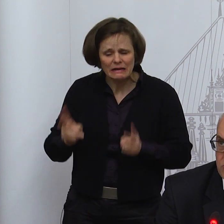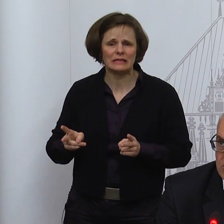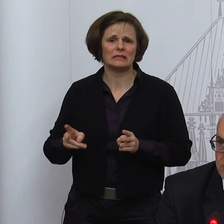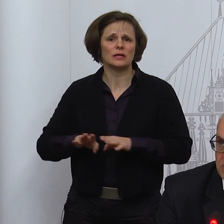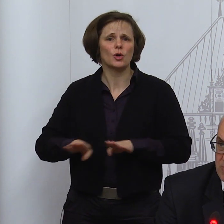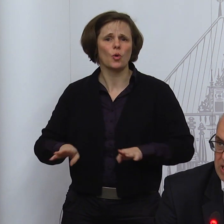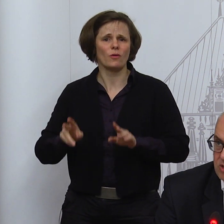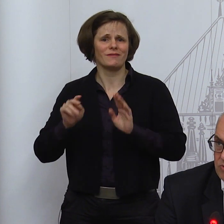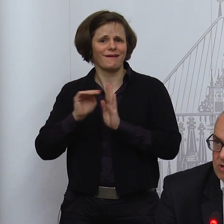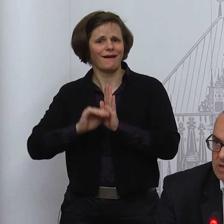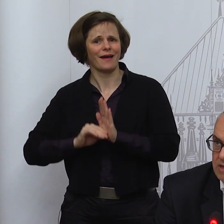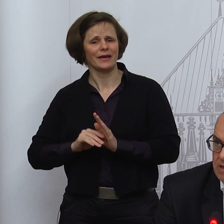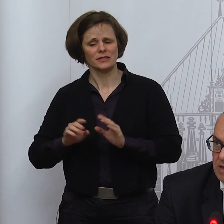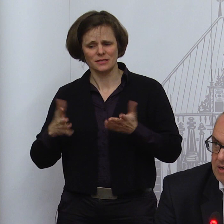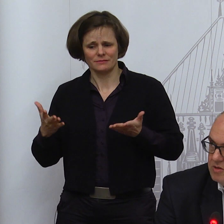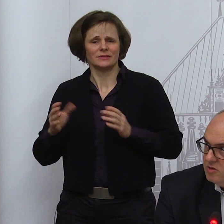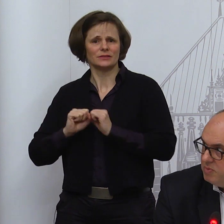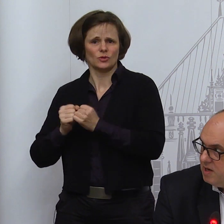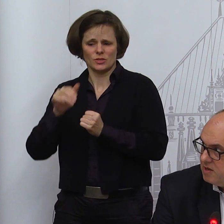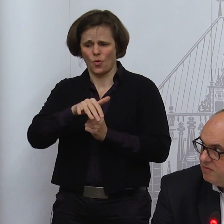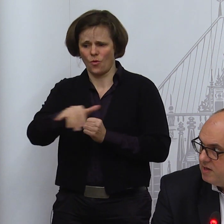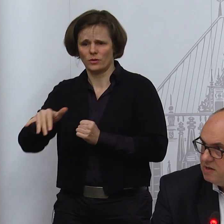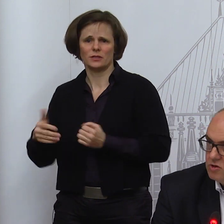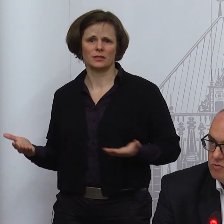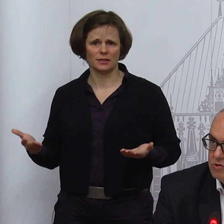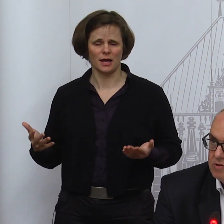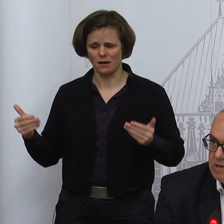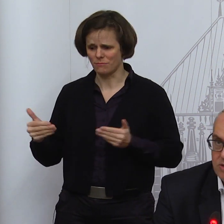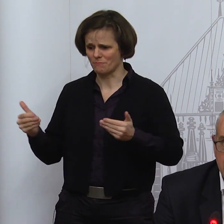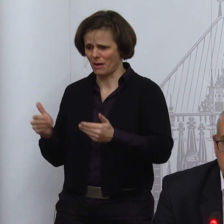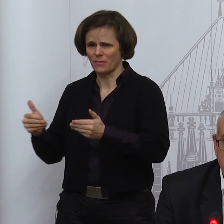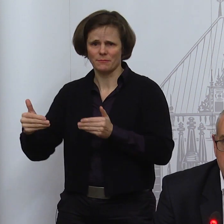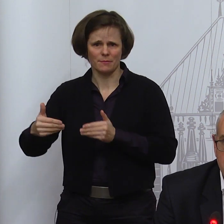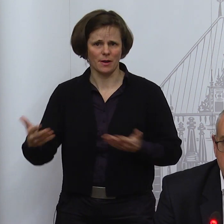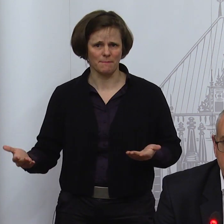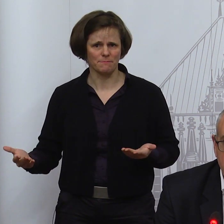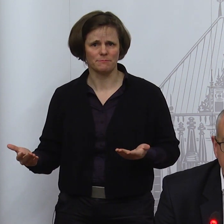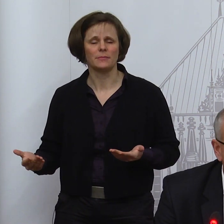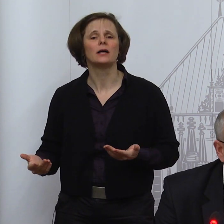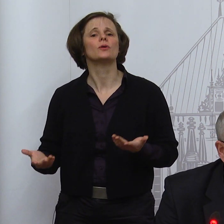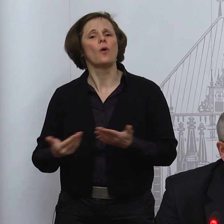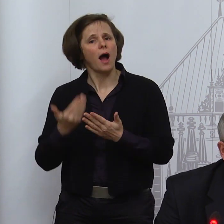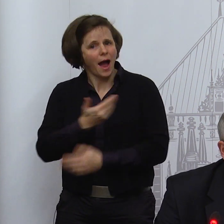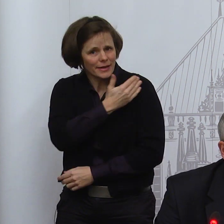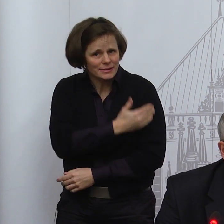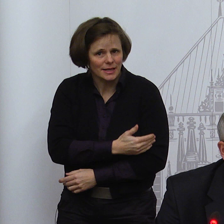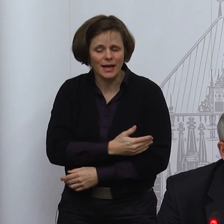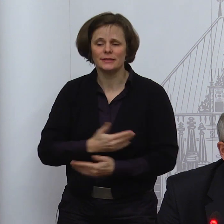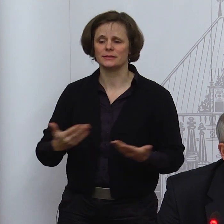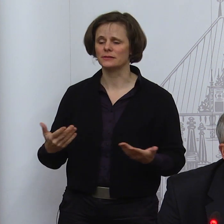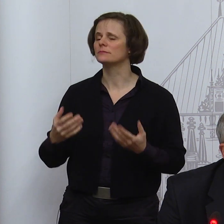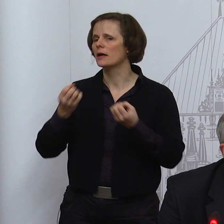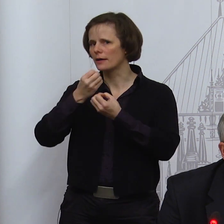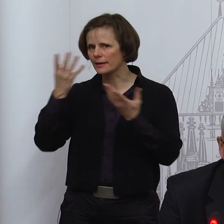Grundrechtspositionen gibt, Rechtsgüter, die in diesem Bereich aufeinanderstoßen. Also erstens, es muss absolut der erforderliche